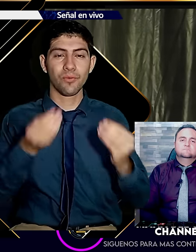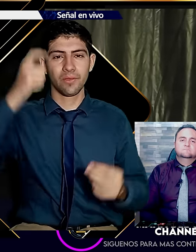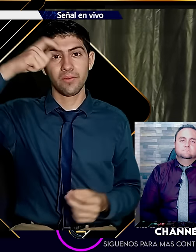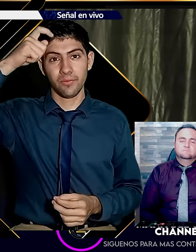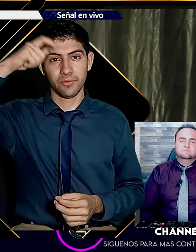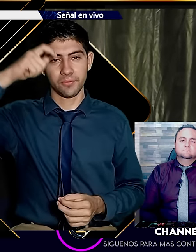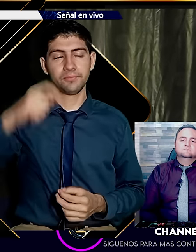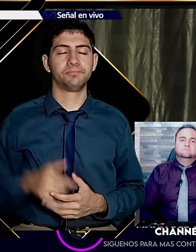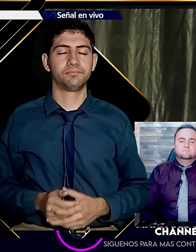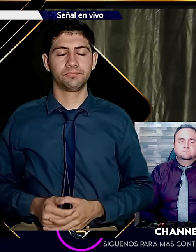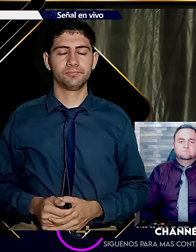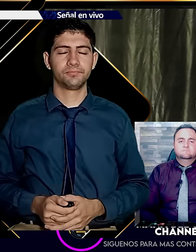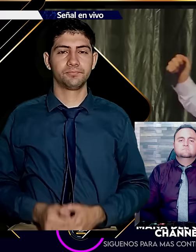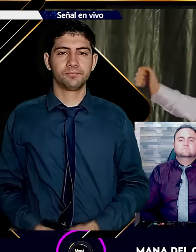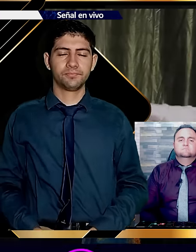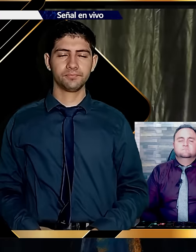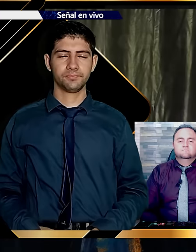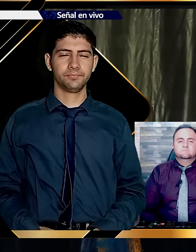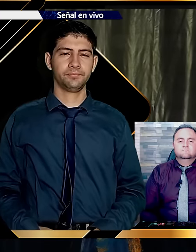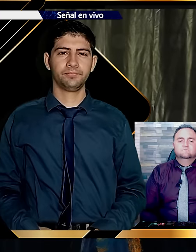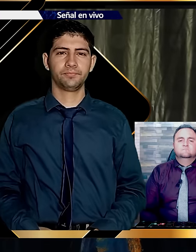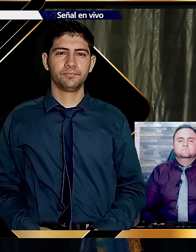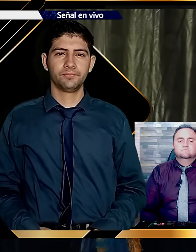¿Cómo? Abundantemente.